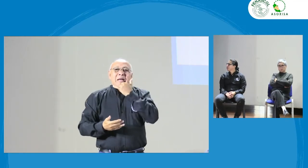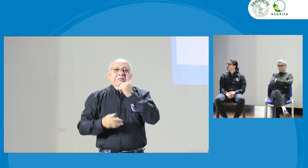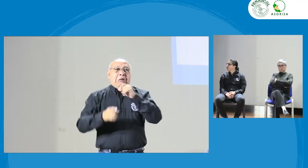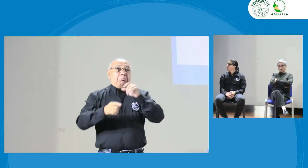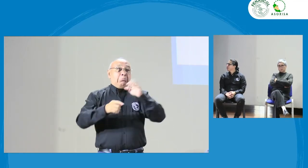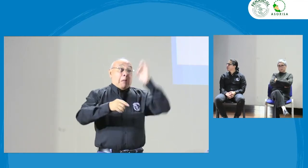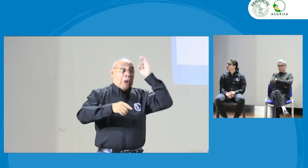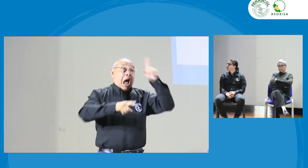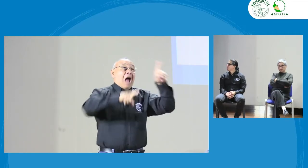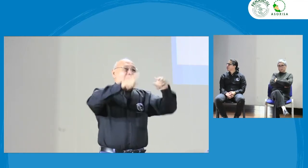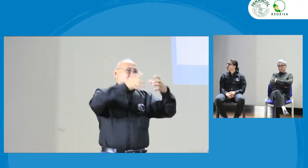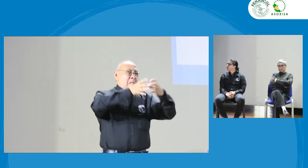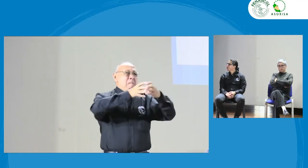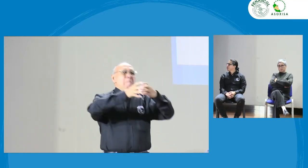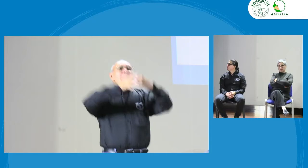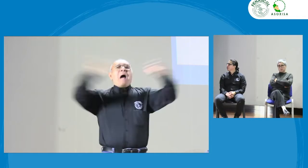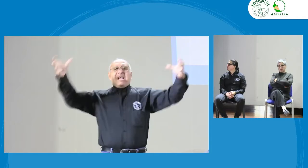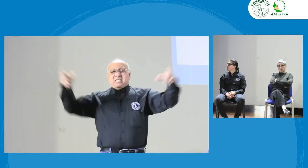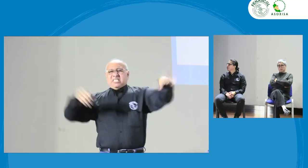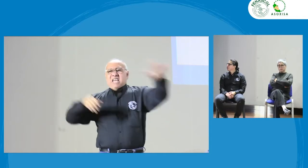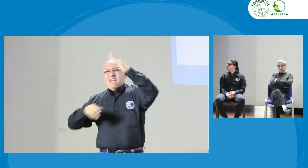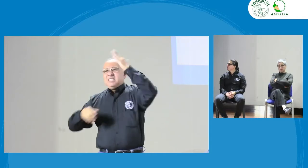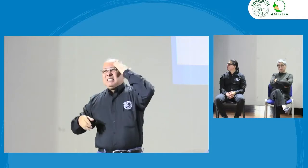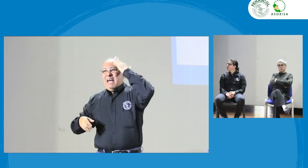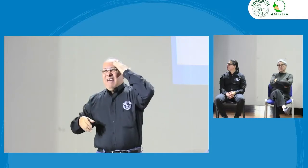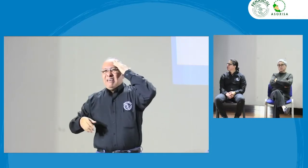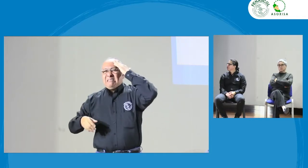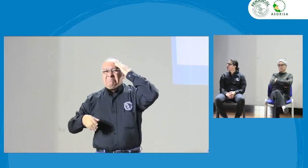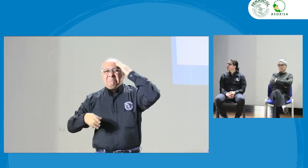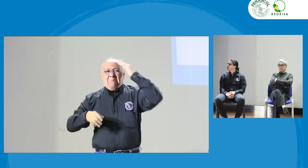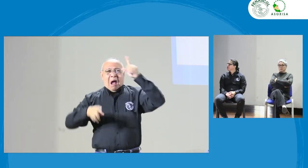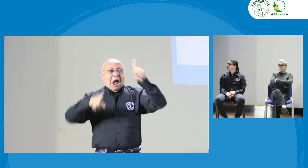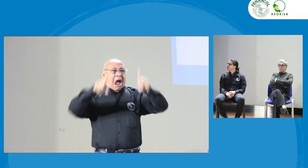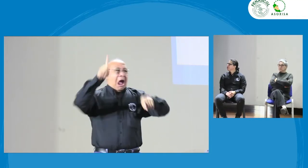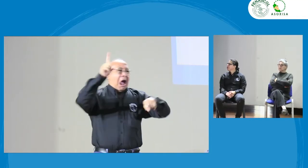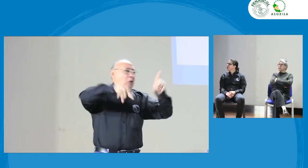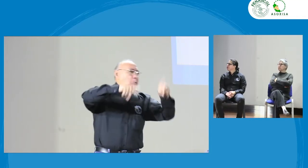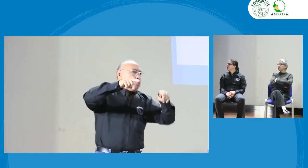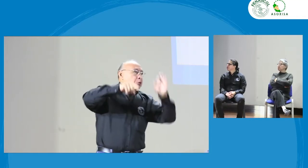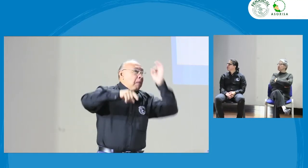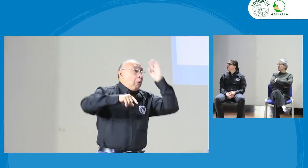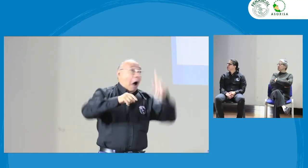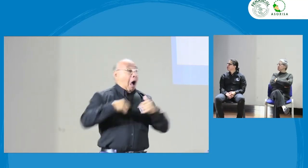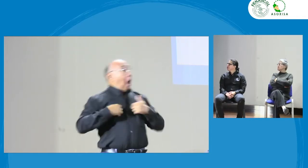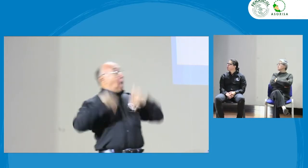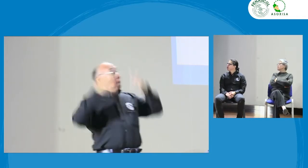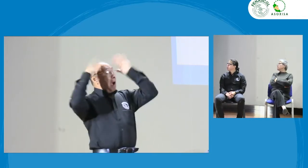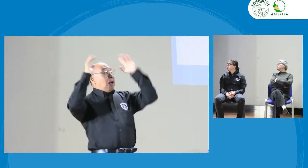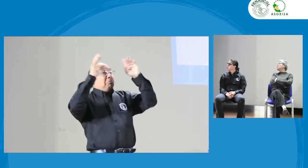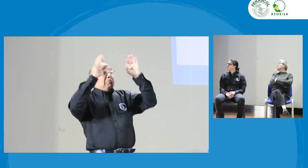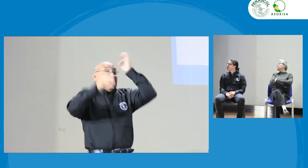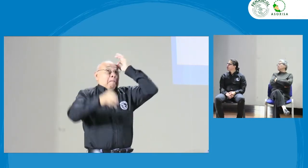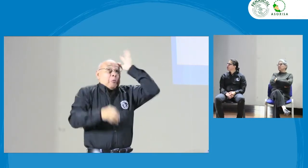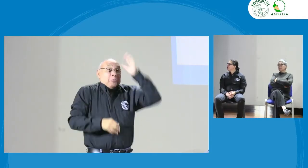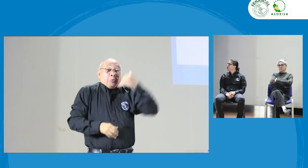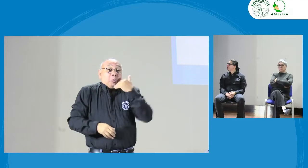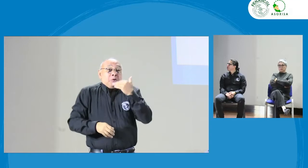a los ponentes. de Yo sé que la gran mayoría, sábado, de pronto,